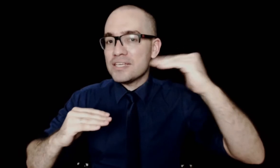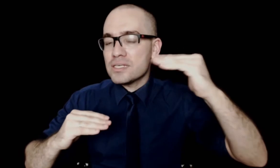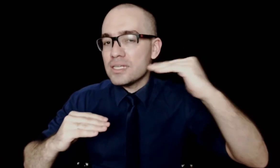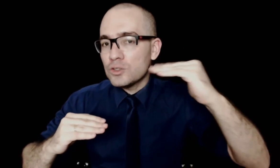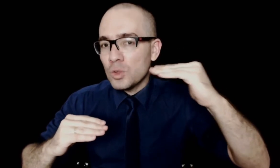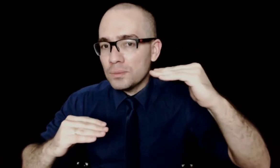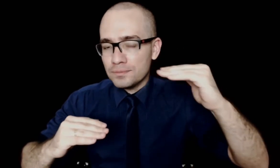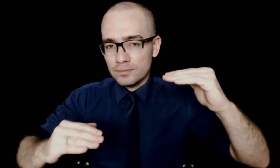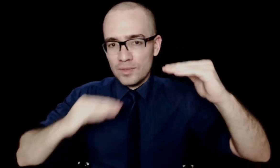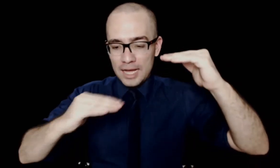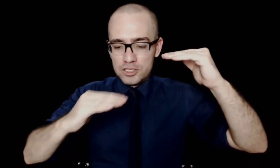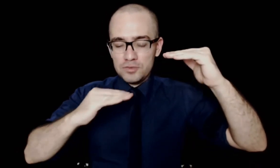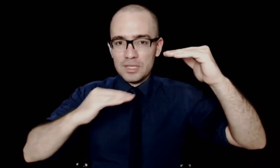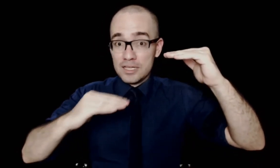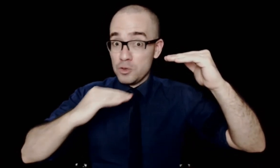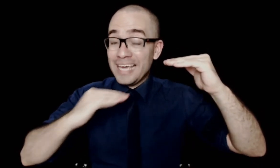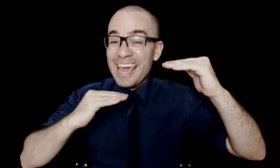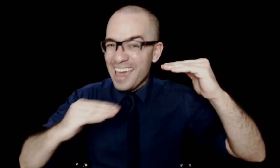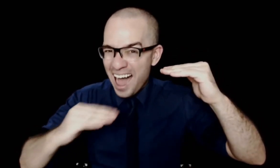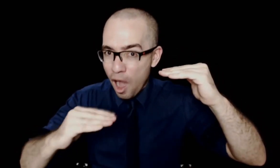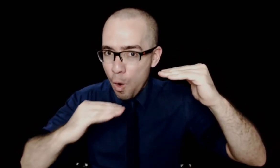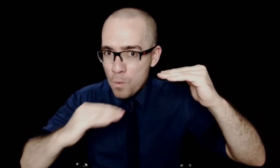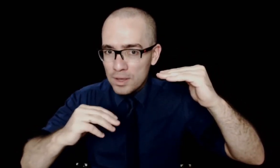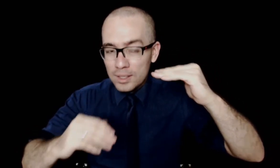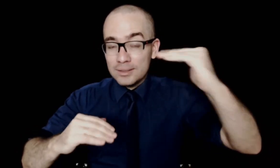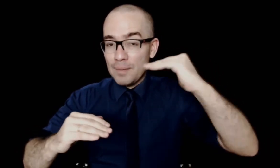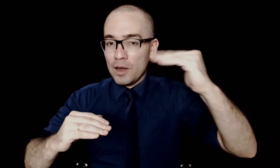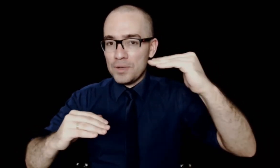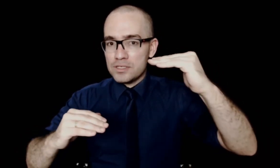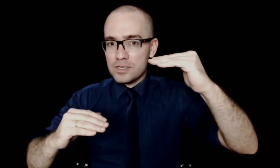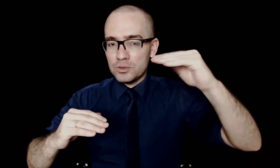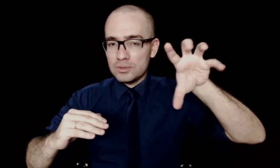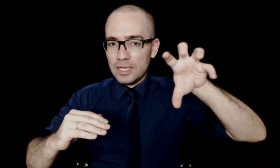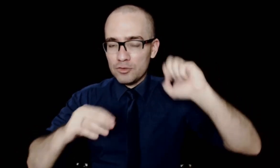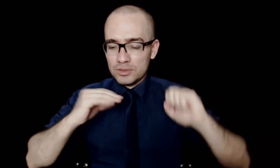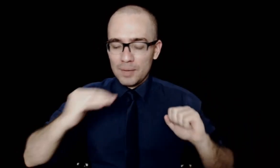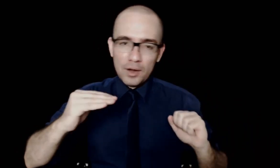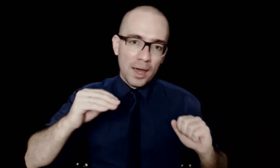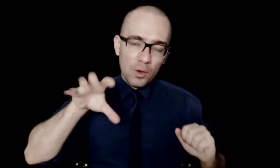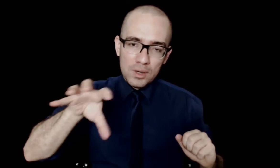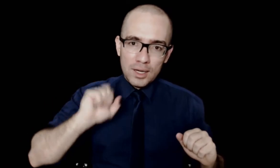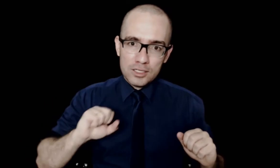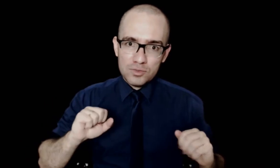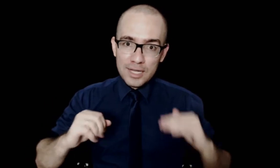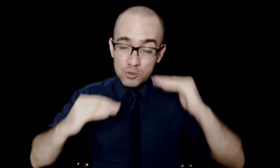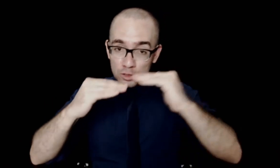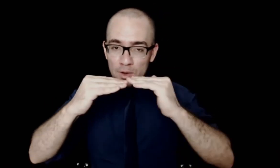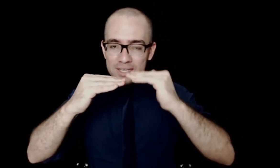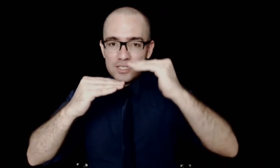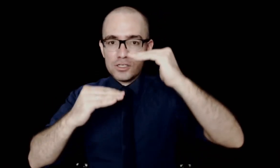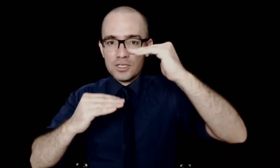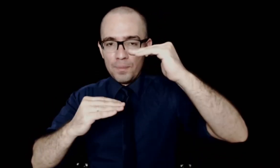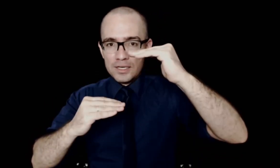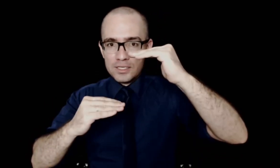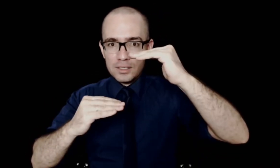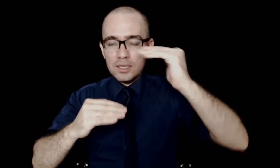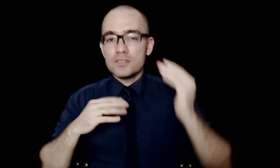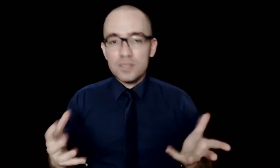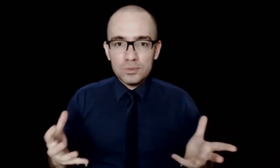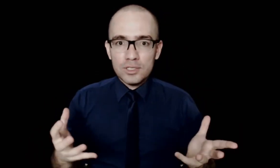prescrito. Atividade é o que é real. Trabalho prescrito. Tarefa. Trabalho real. Atividade. Quanto maior essa discrepância, segundo